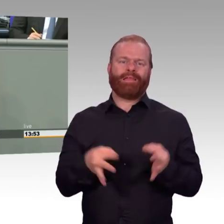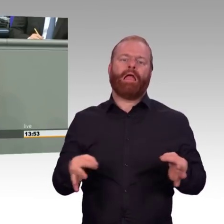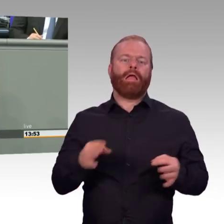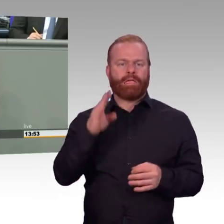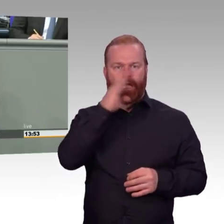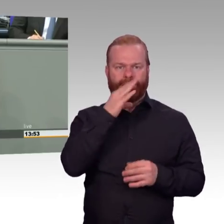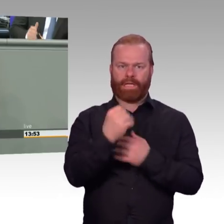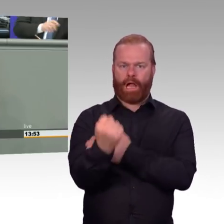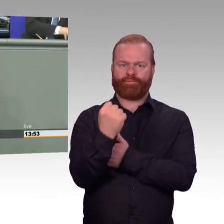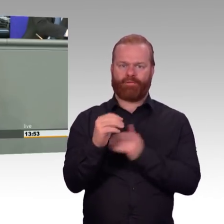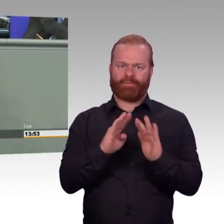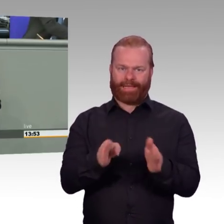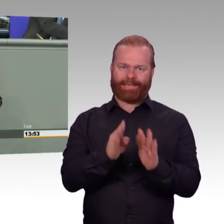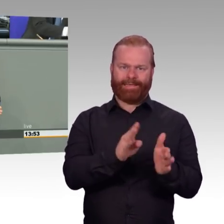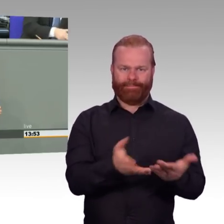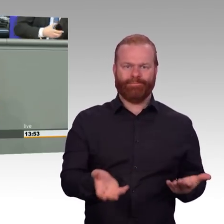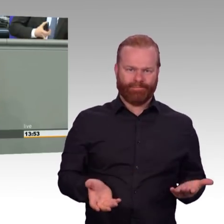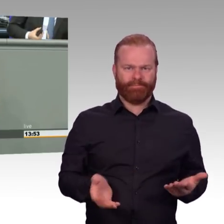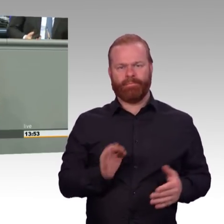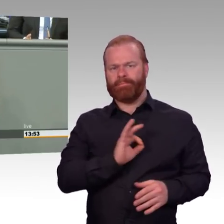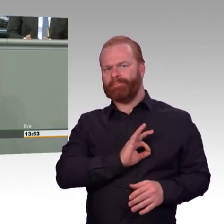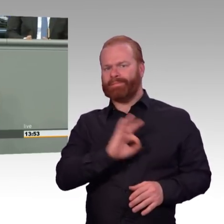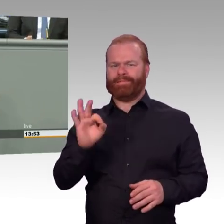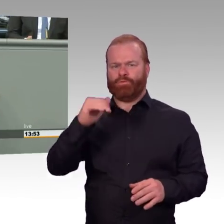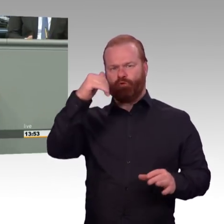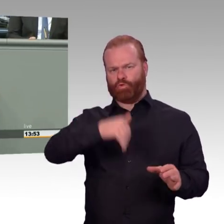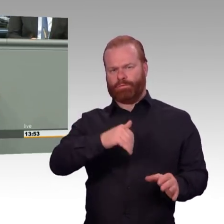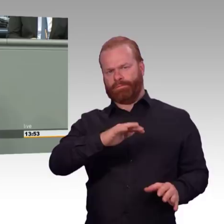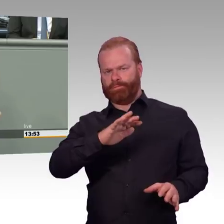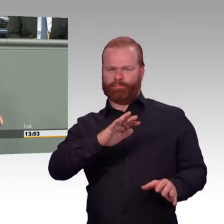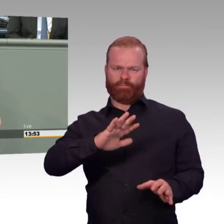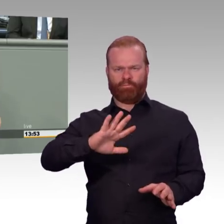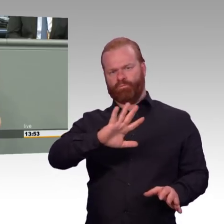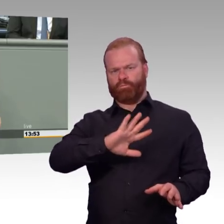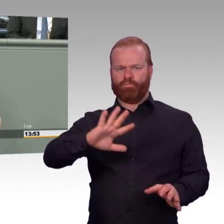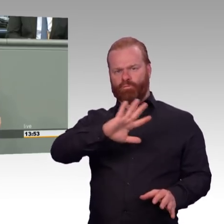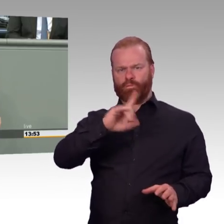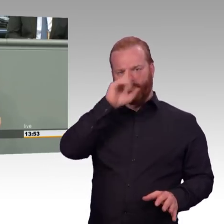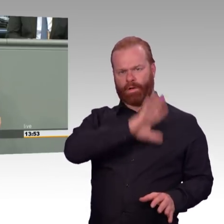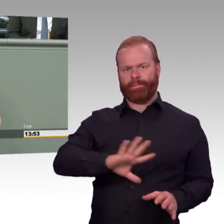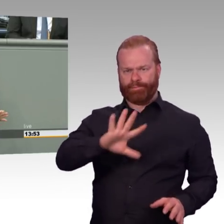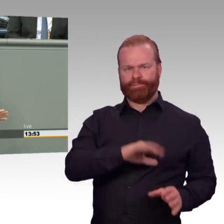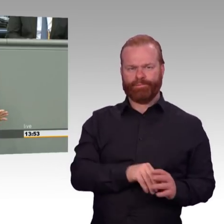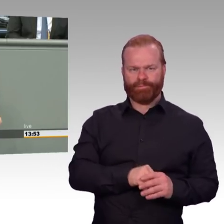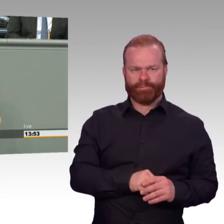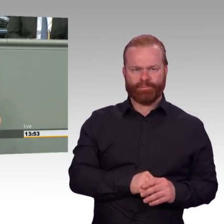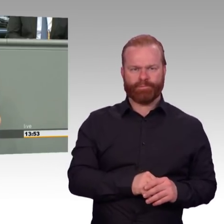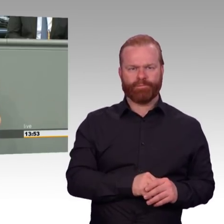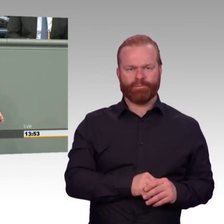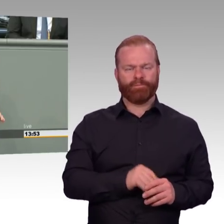natürlich auch schnell entstehen. Und die Gaskraftwerke können perspektivisch auch Power-to-X und mit